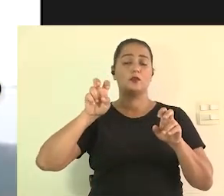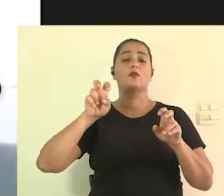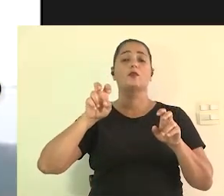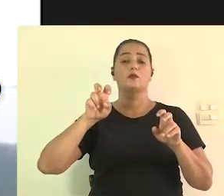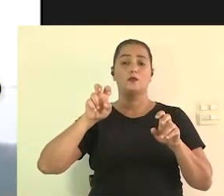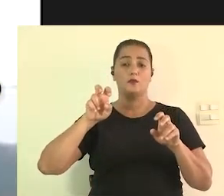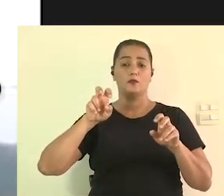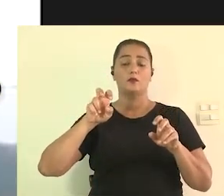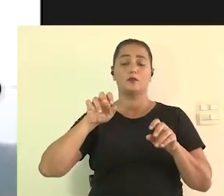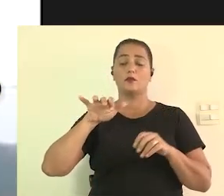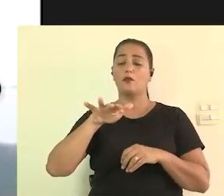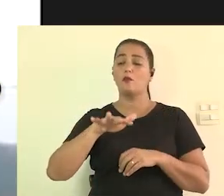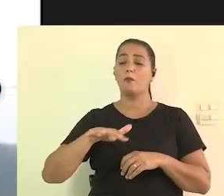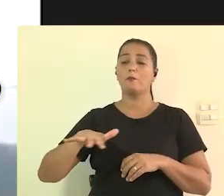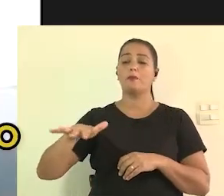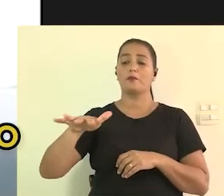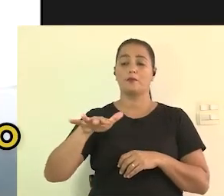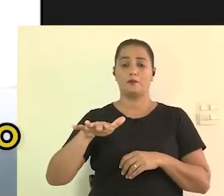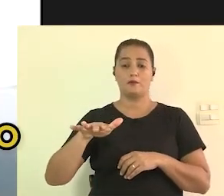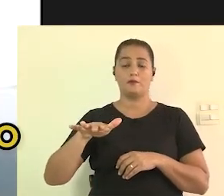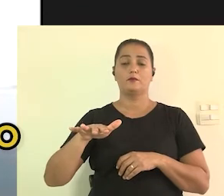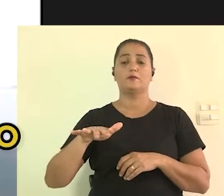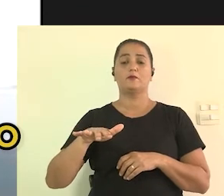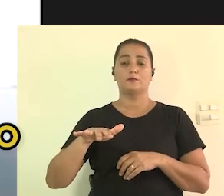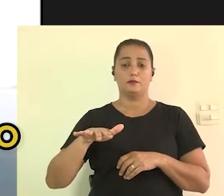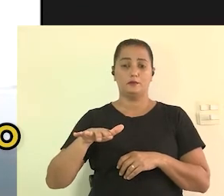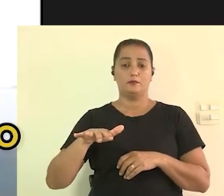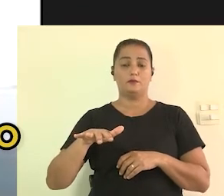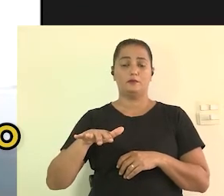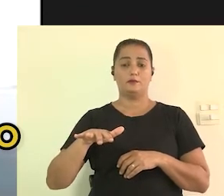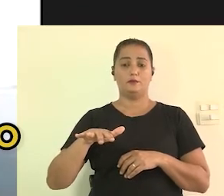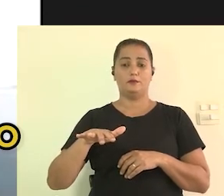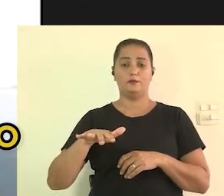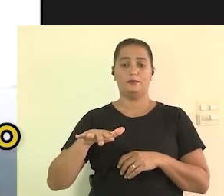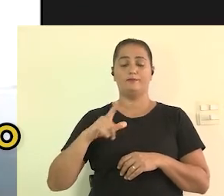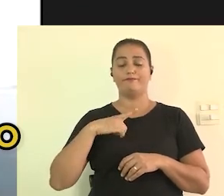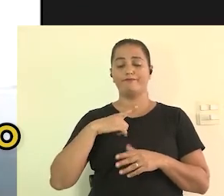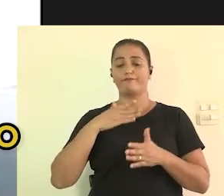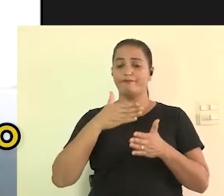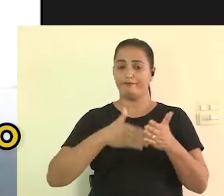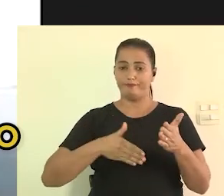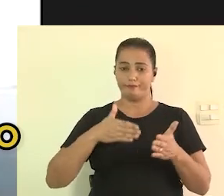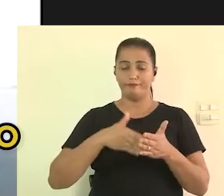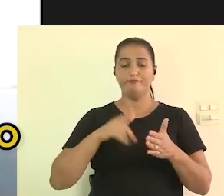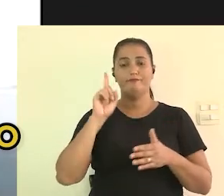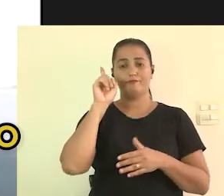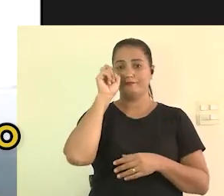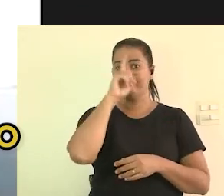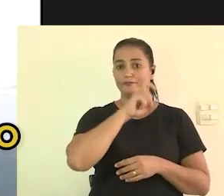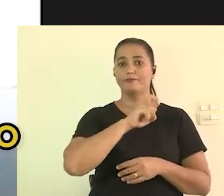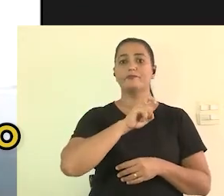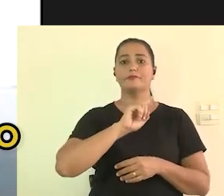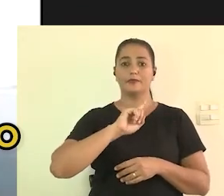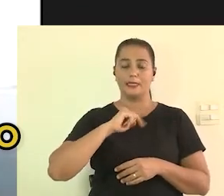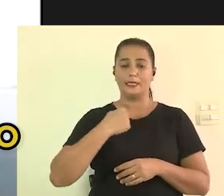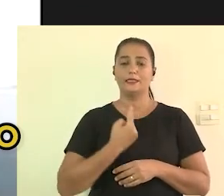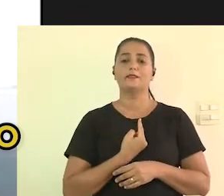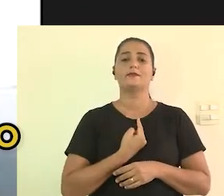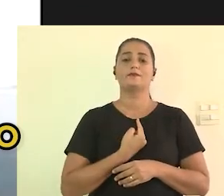formação de público e essa formação de público é um entrave é uma dificuldade porque nós